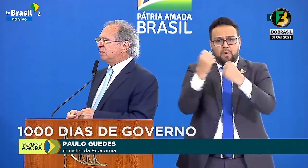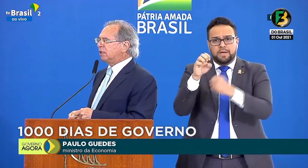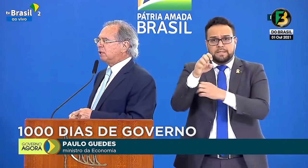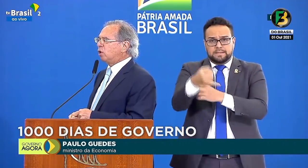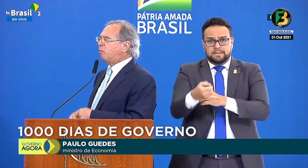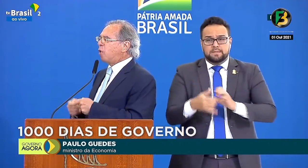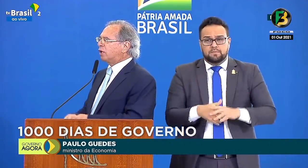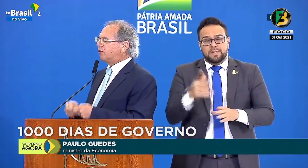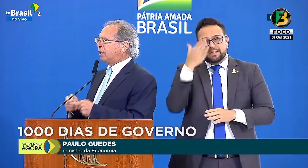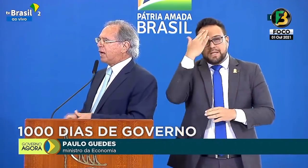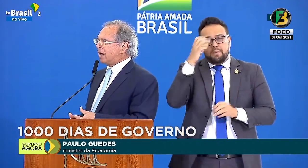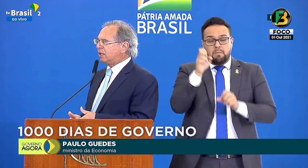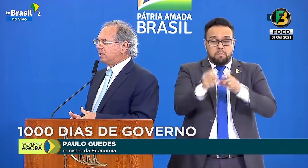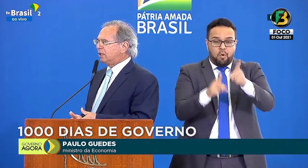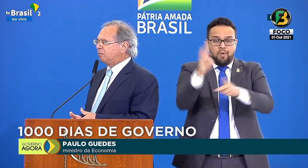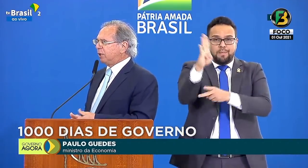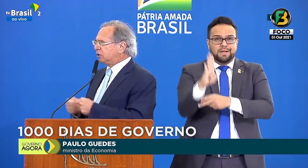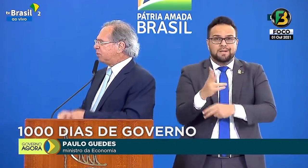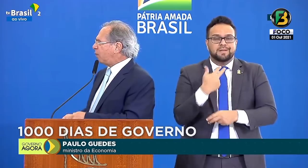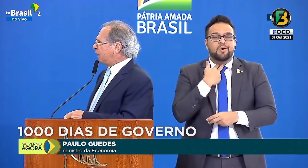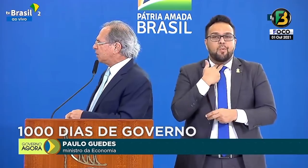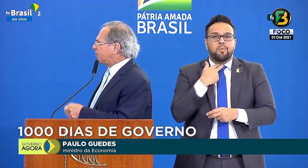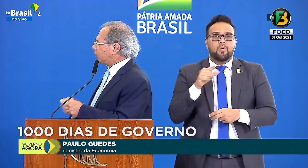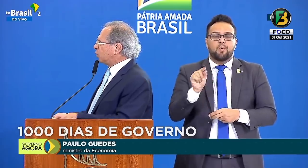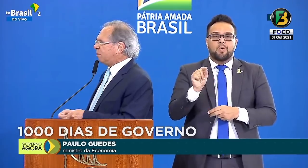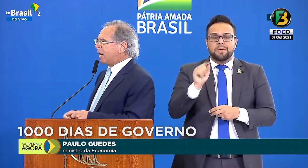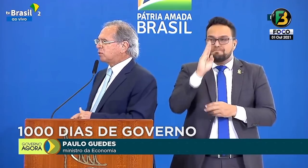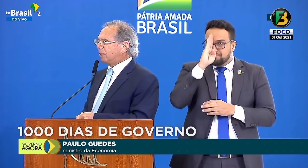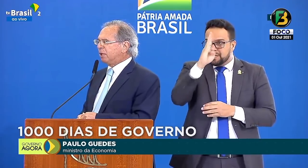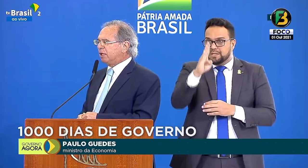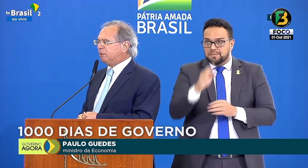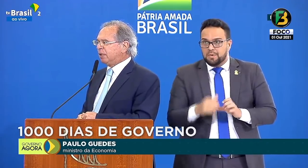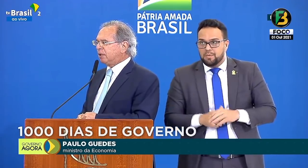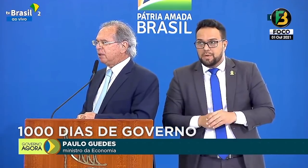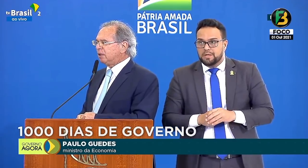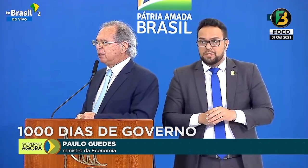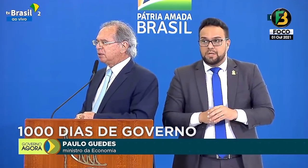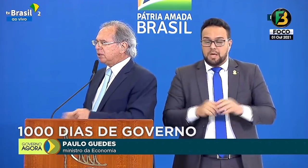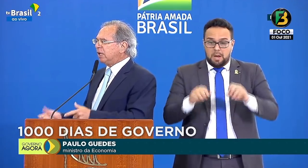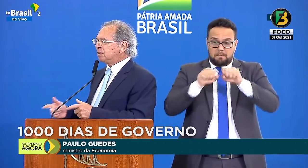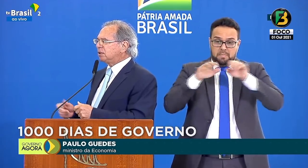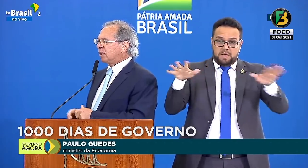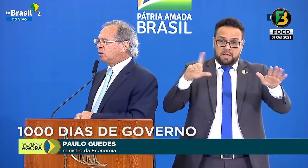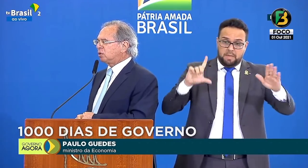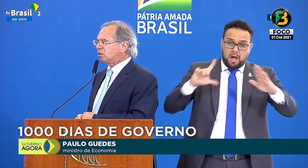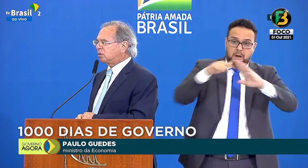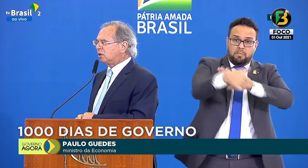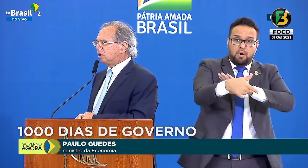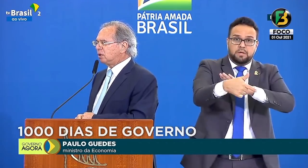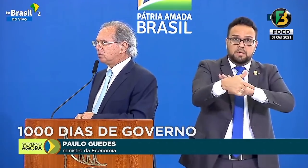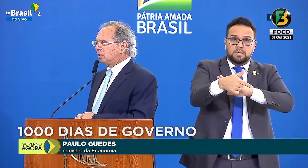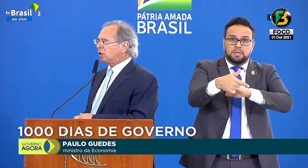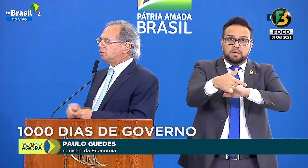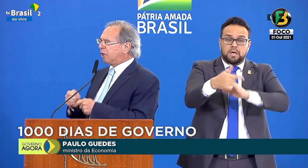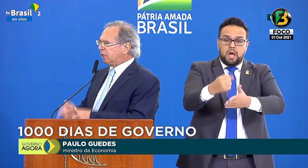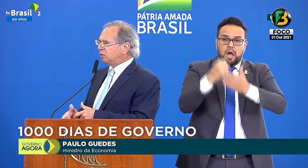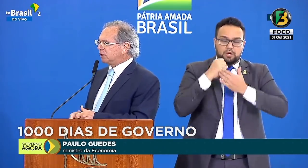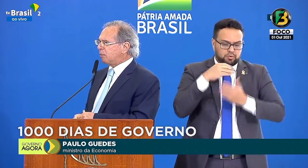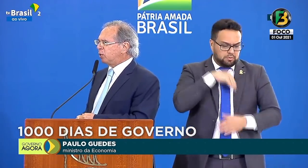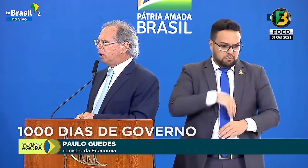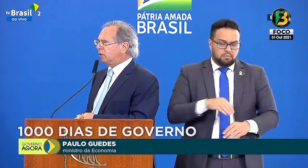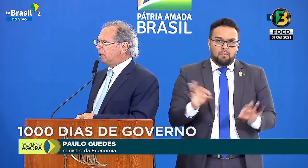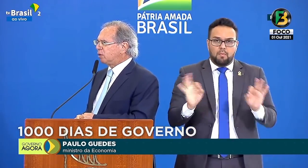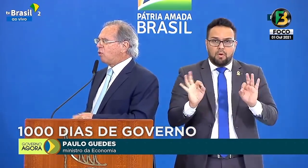sabem que o brasileiro não pode ficar, principalmente depois do impacto da pandemia, sem esses recursos. Então, nós